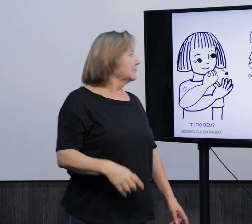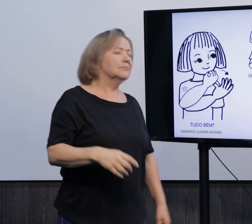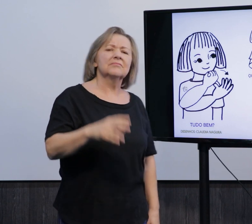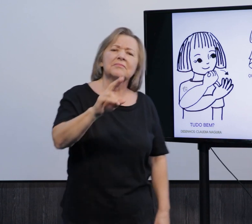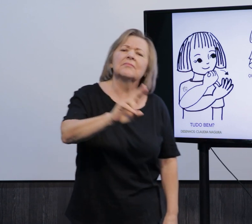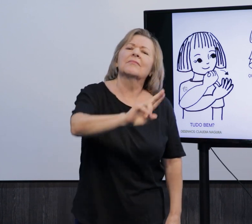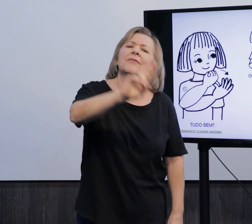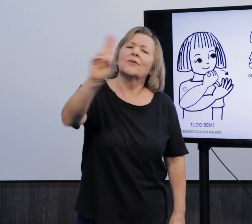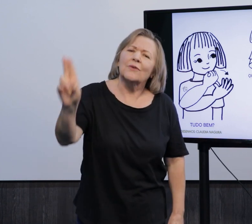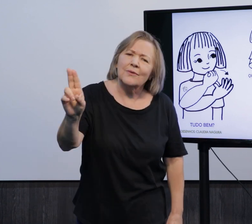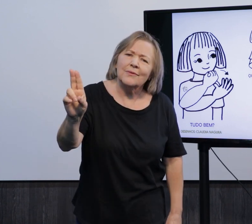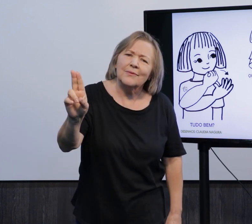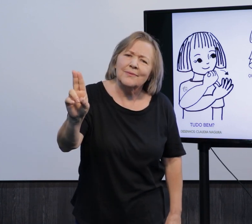Qual o seu nome?